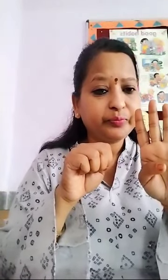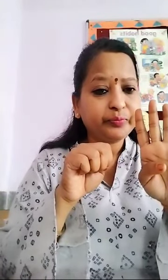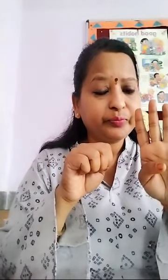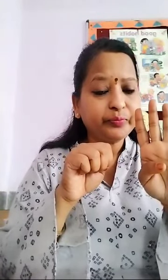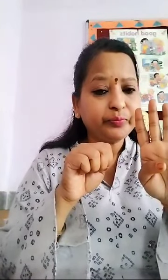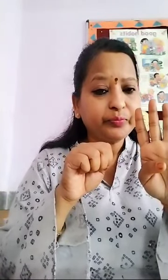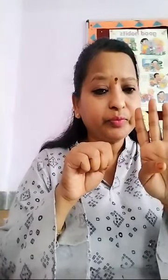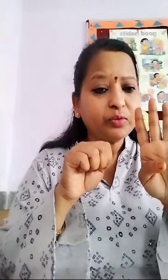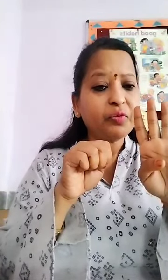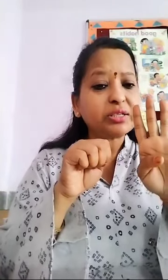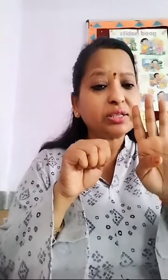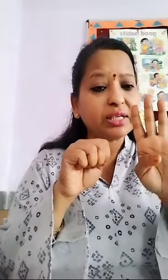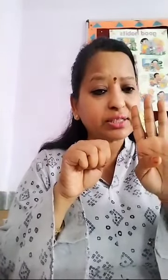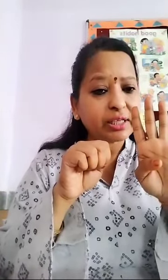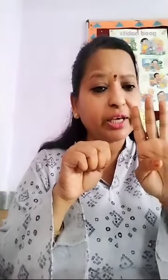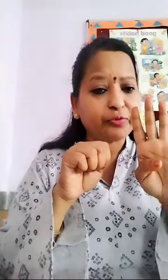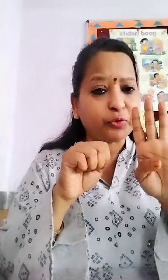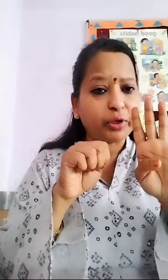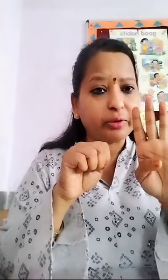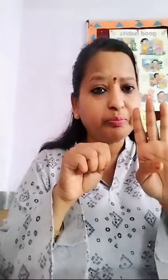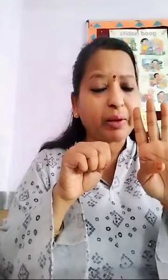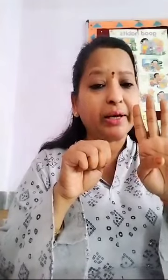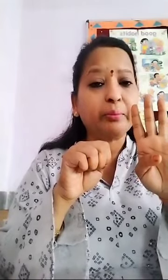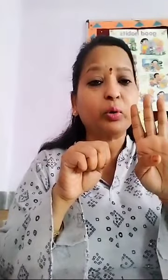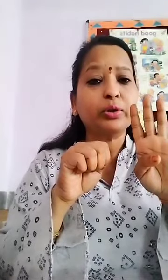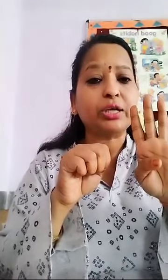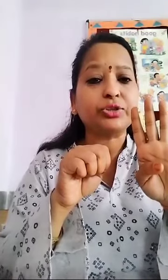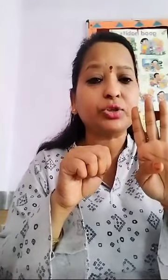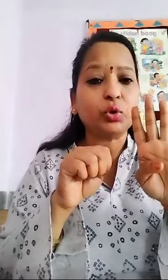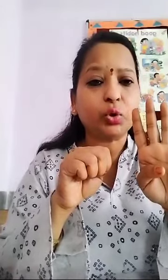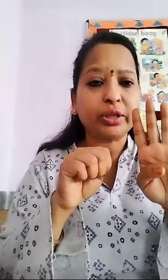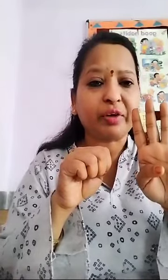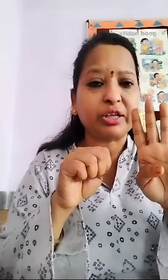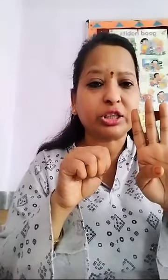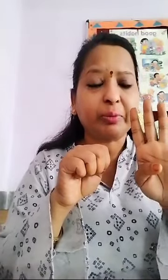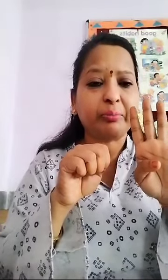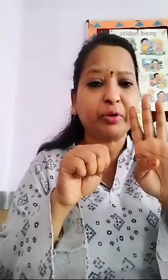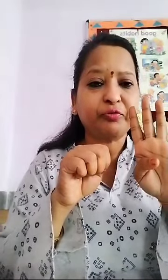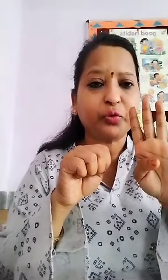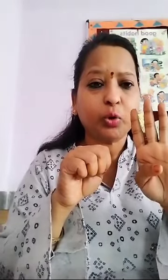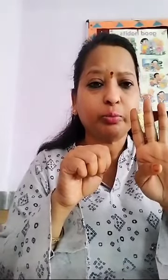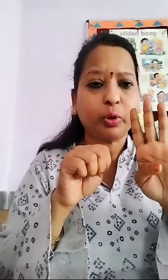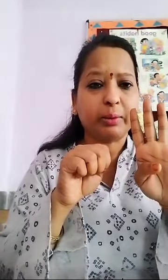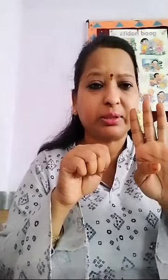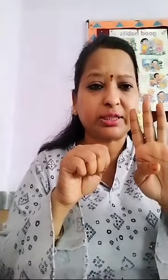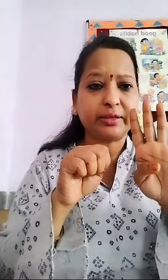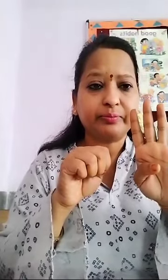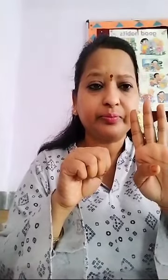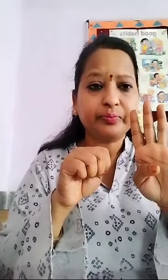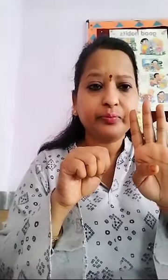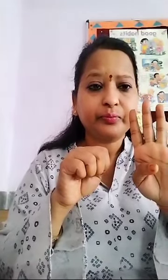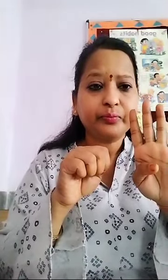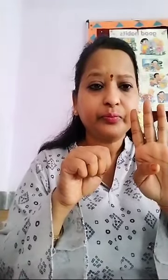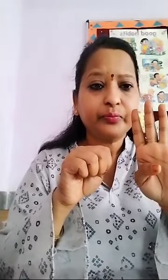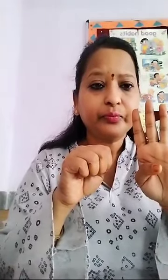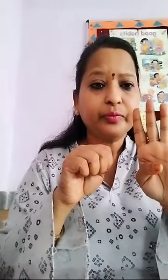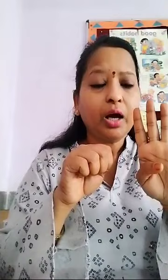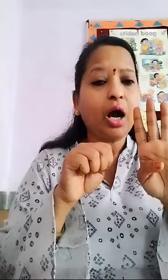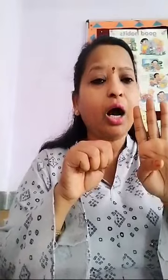First listen carefully पहले नमबर को दियान से सुनो देवाशी Ma'am ने 4 बोला है बच्चे आहान 44